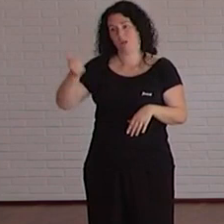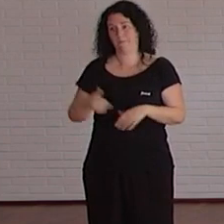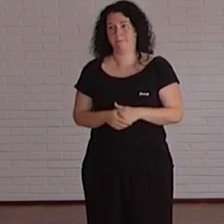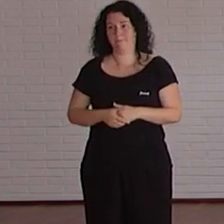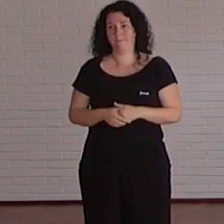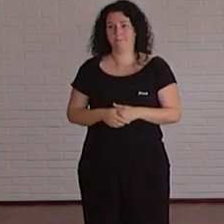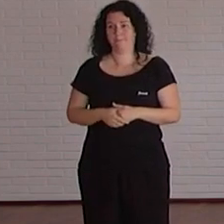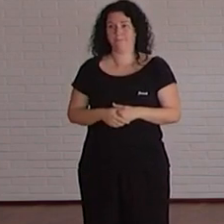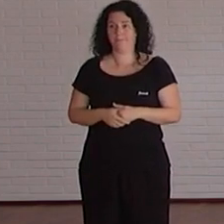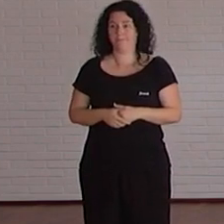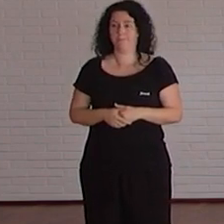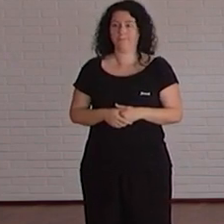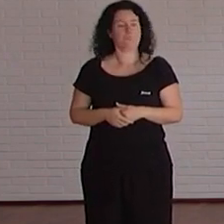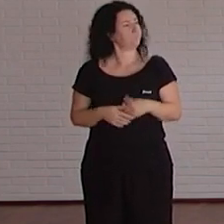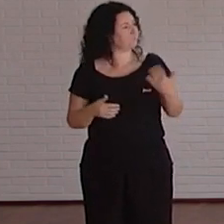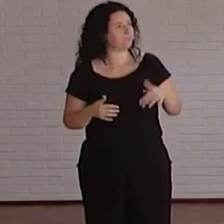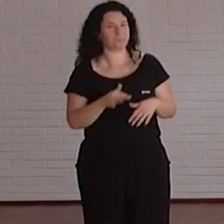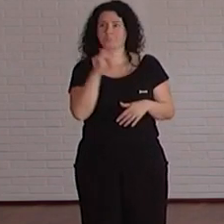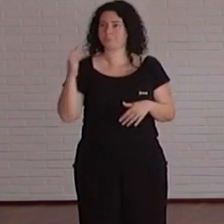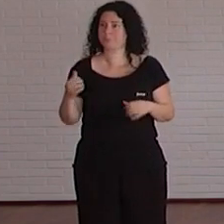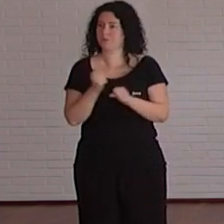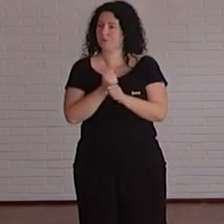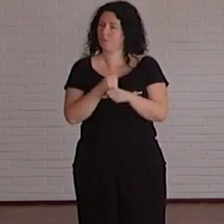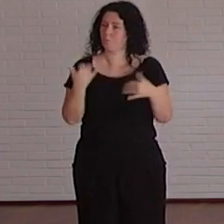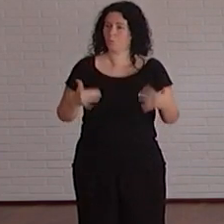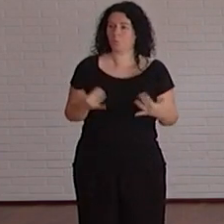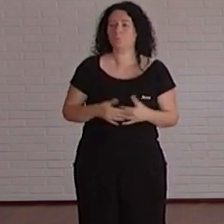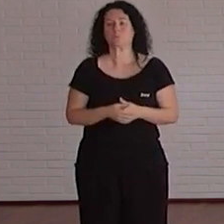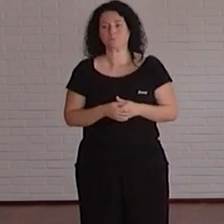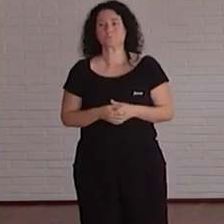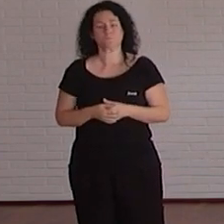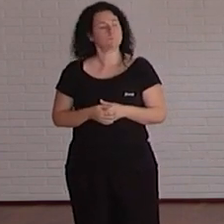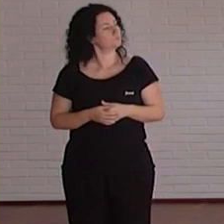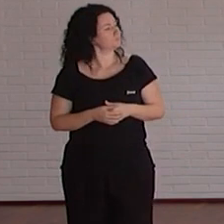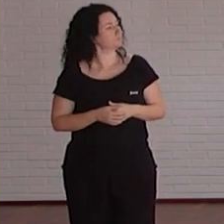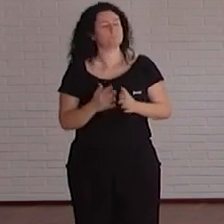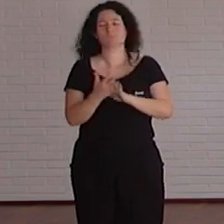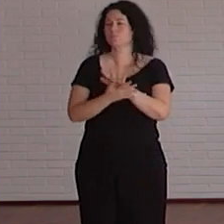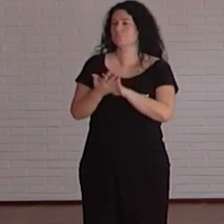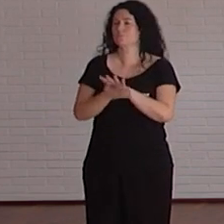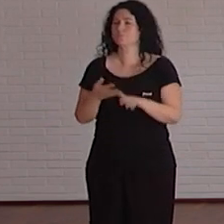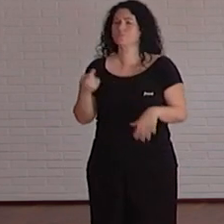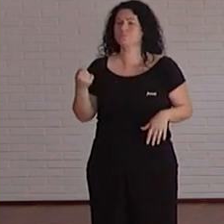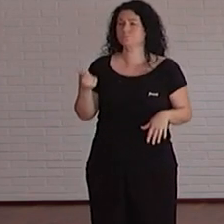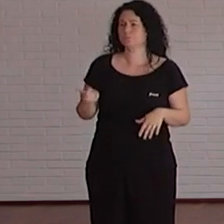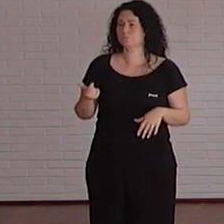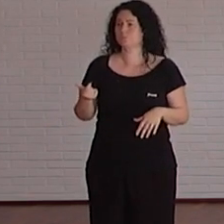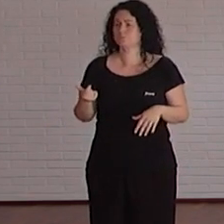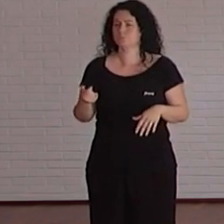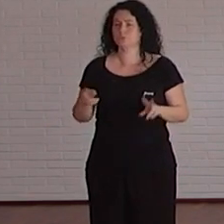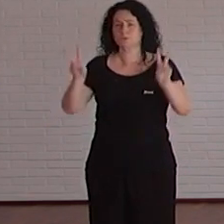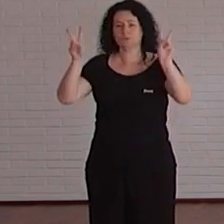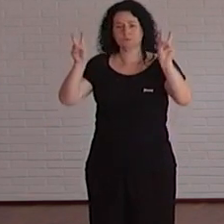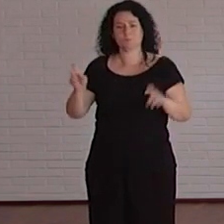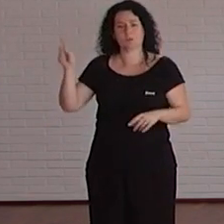genial pues una labor increíble y hablando ahora más de tu faceta de profesor